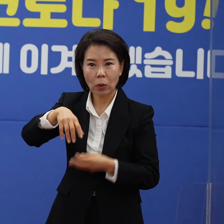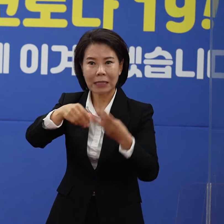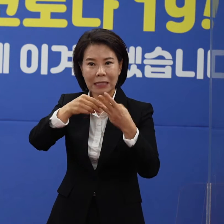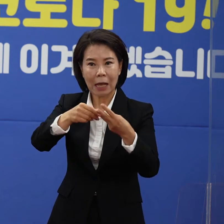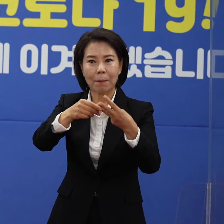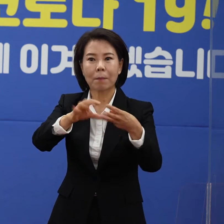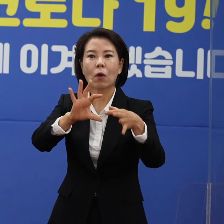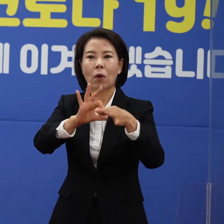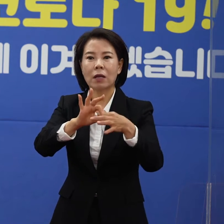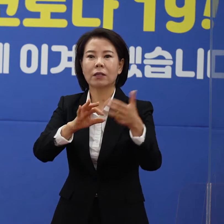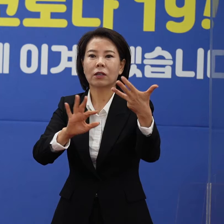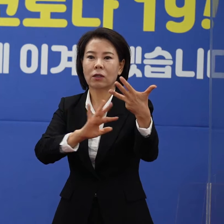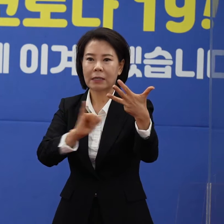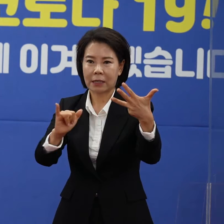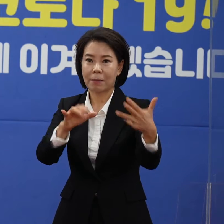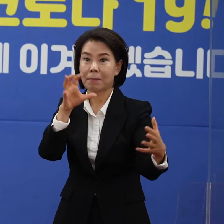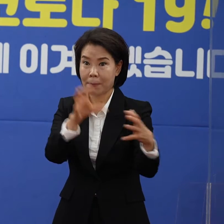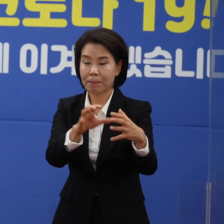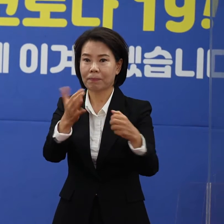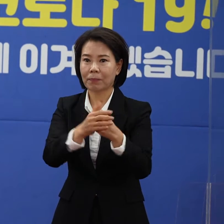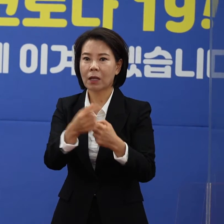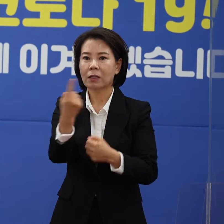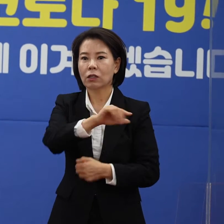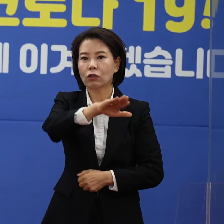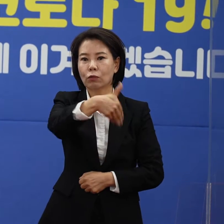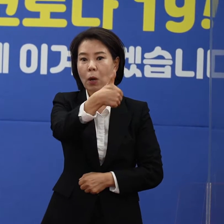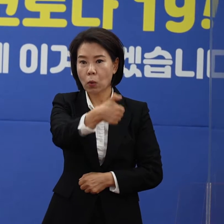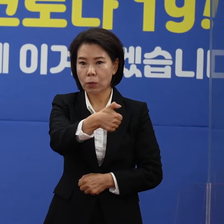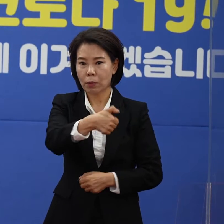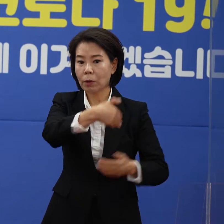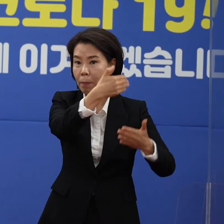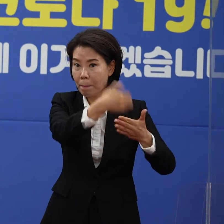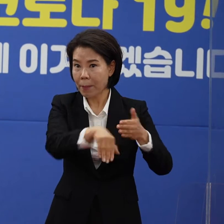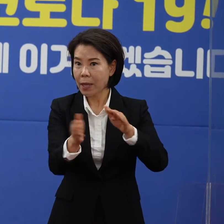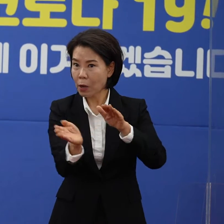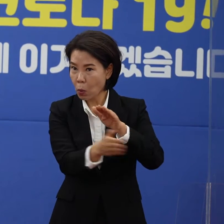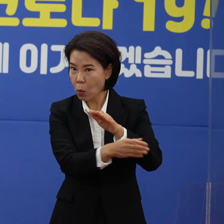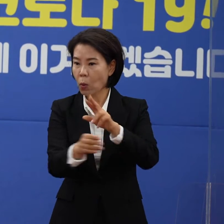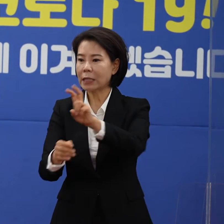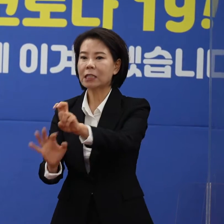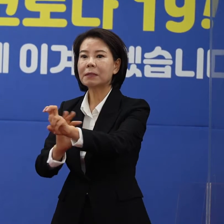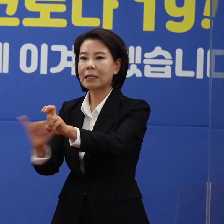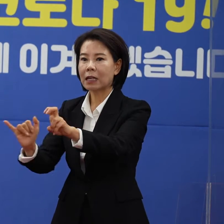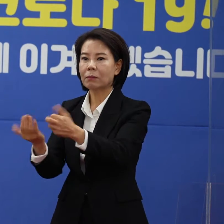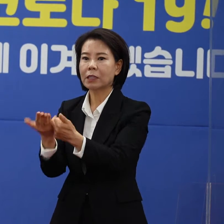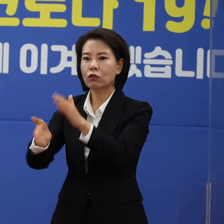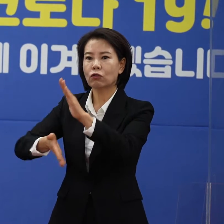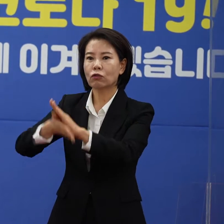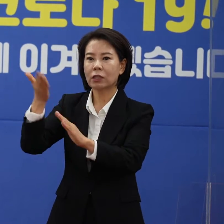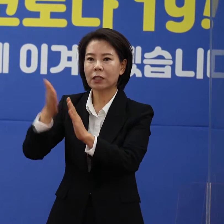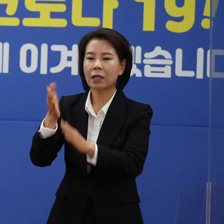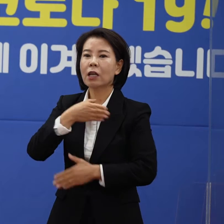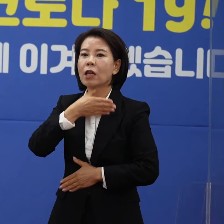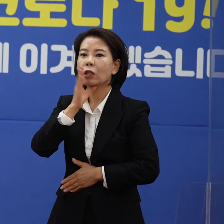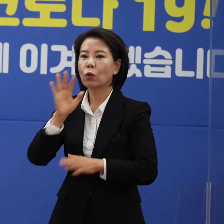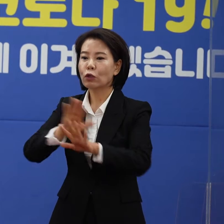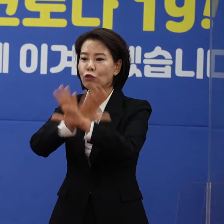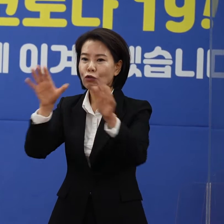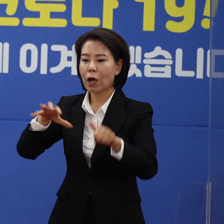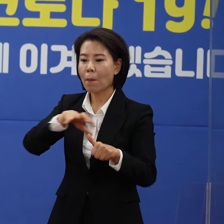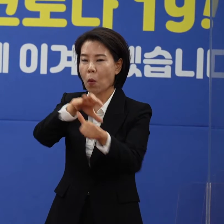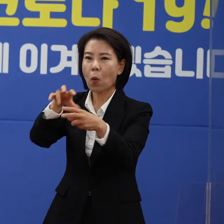8명이 되었습니다. 1,950번을 제외한 20명은 제주시 노인주간보호센터와